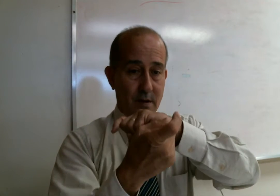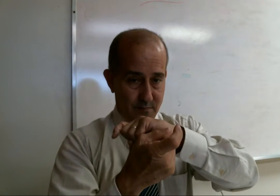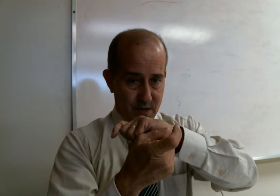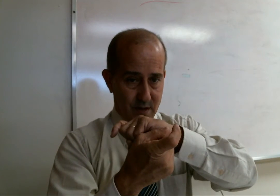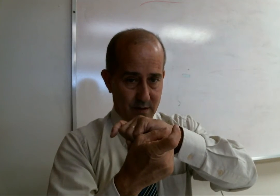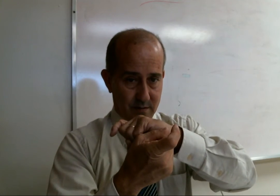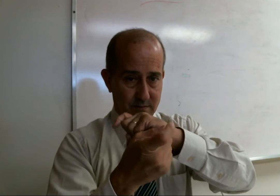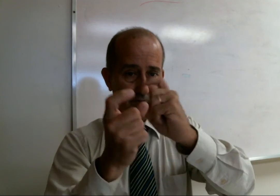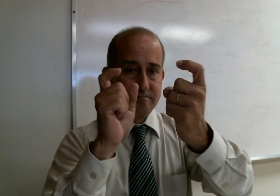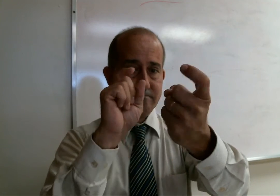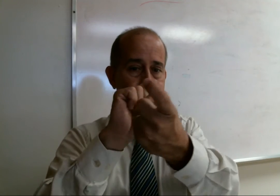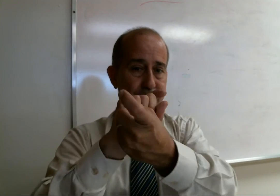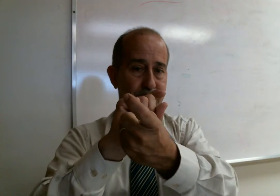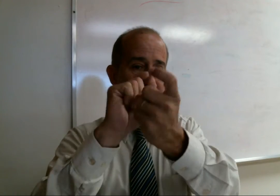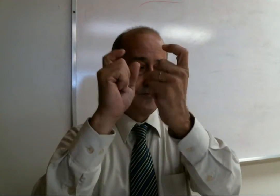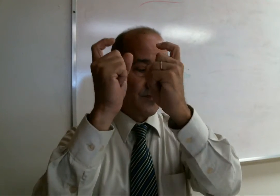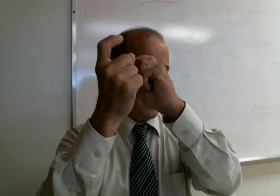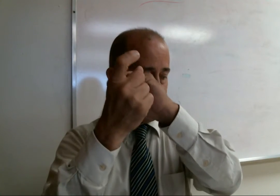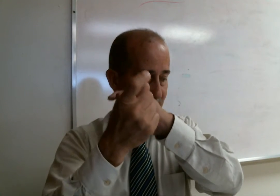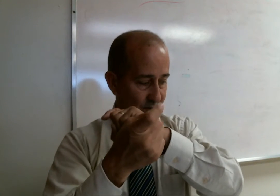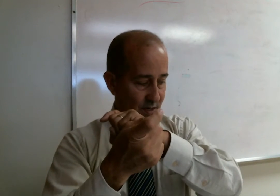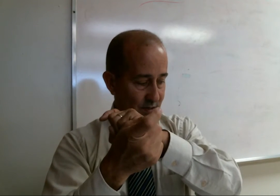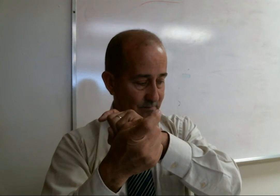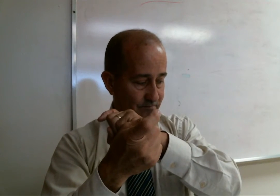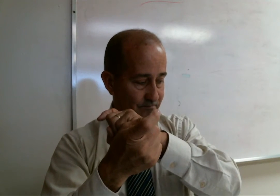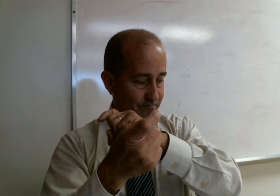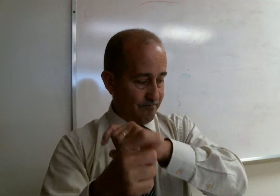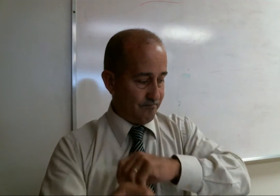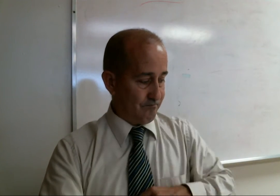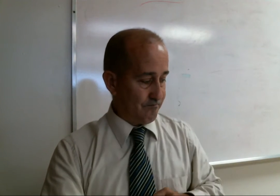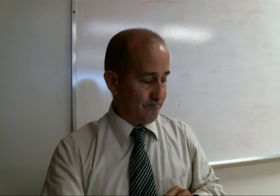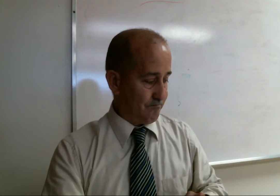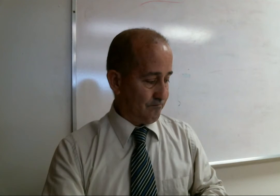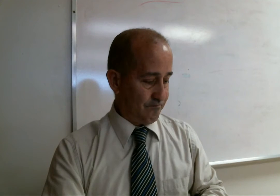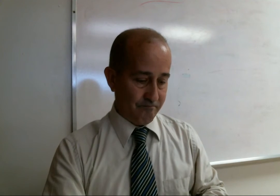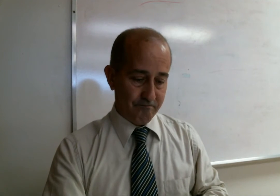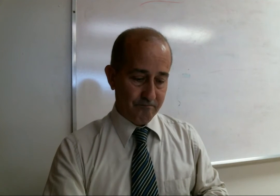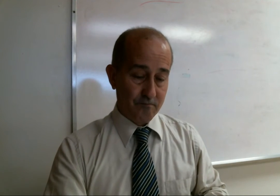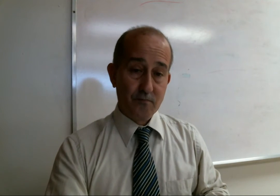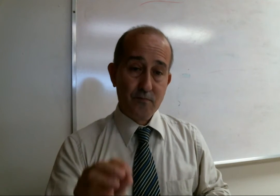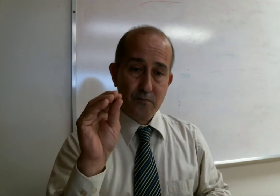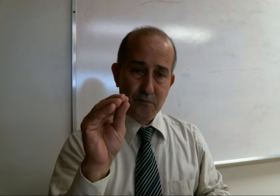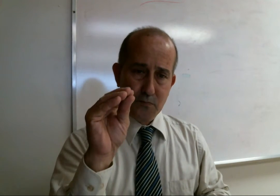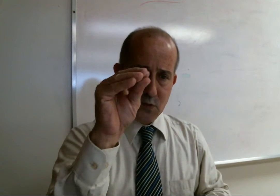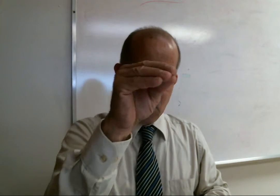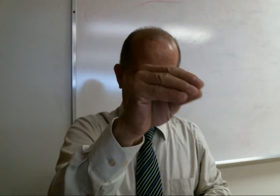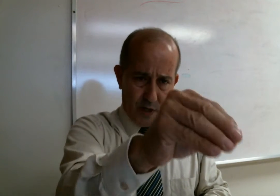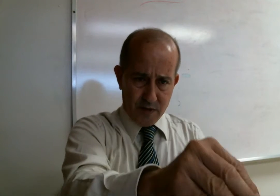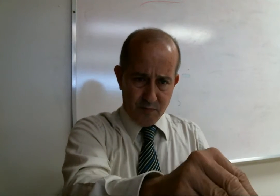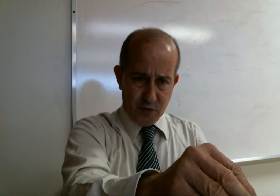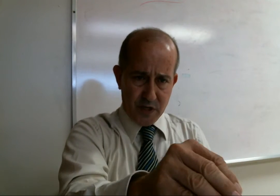cambiar, cambiar, colocar, poner,